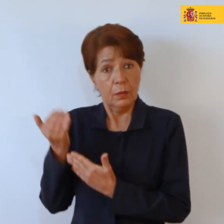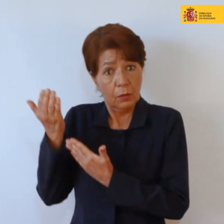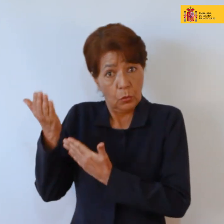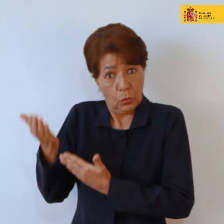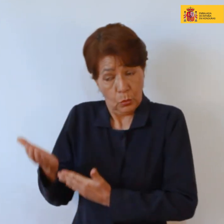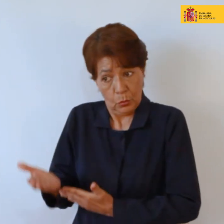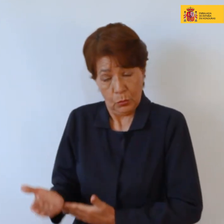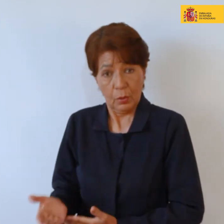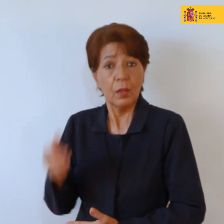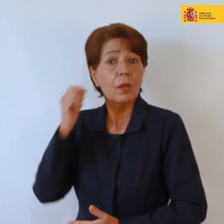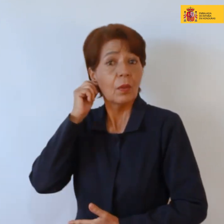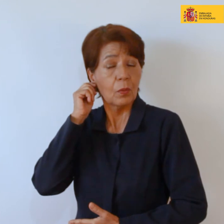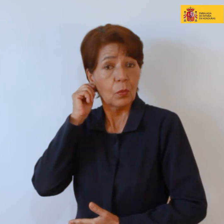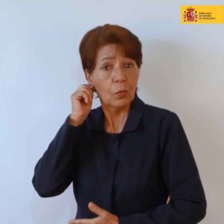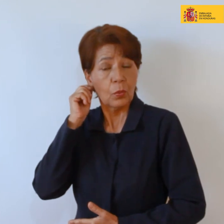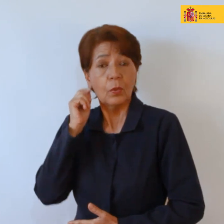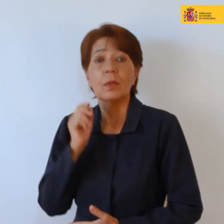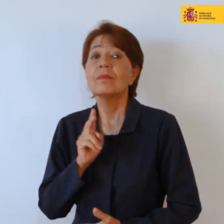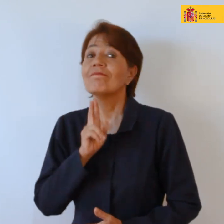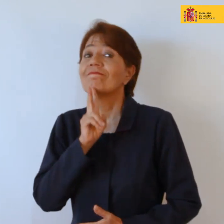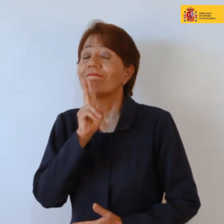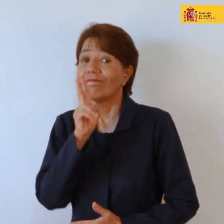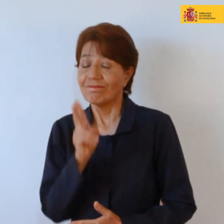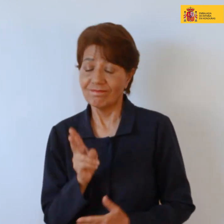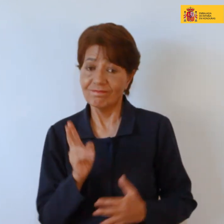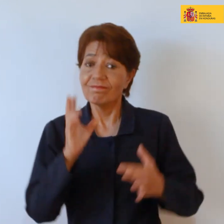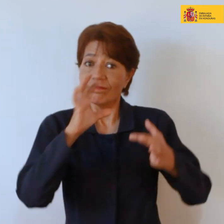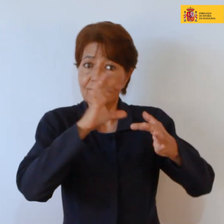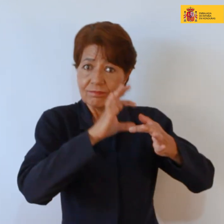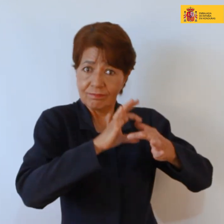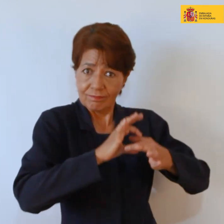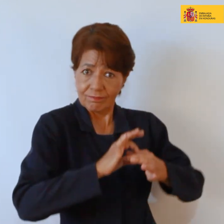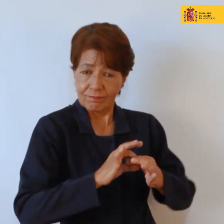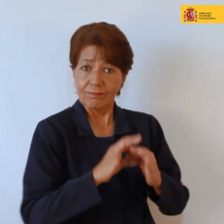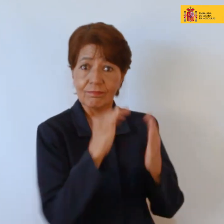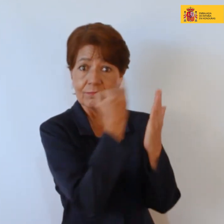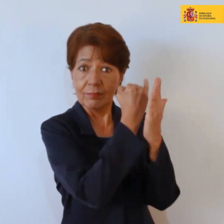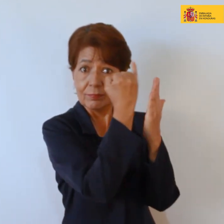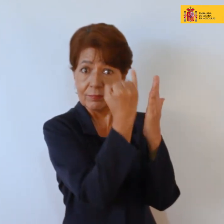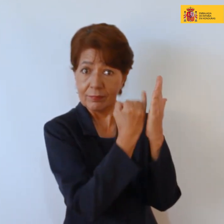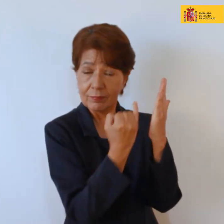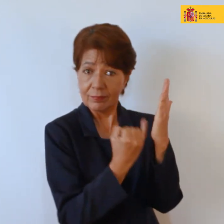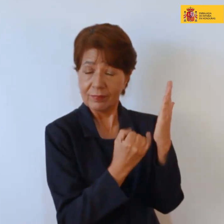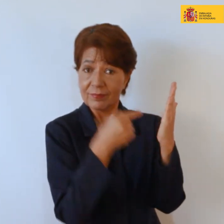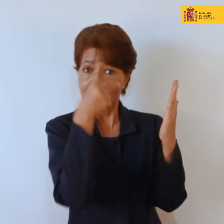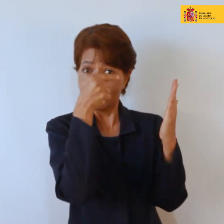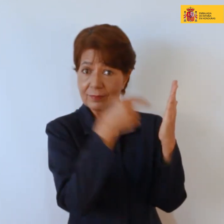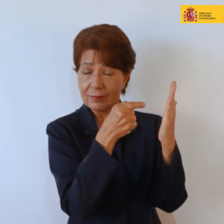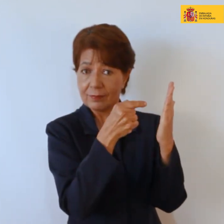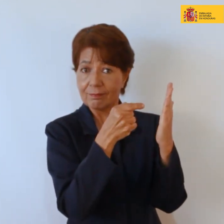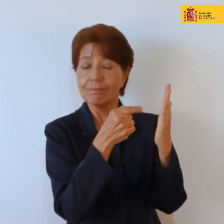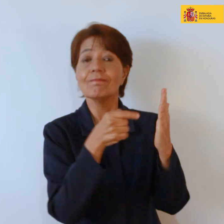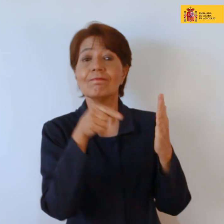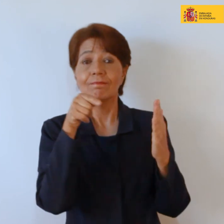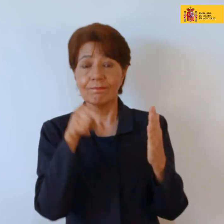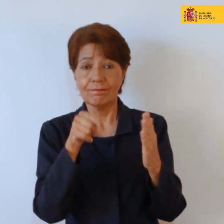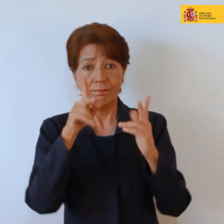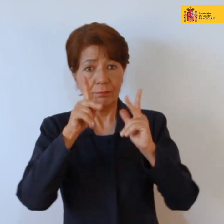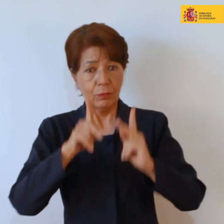una diosa que también parece ser que está dentro de la iconografía de dioses en la